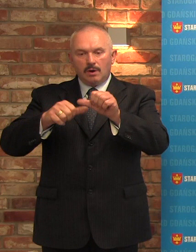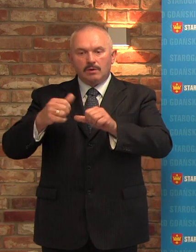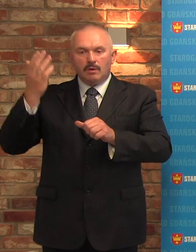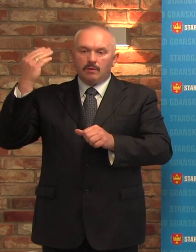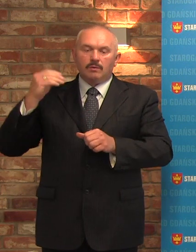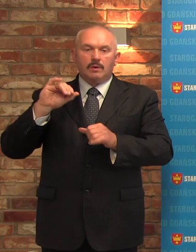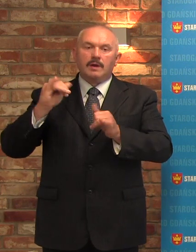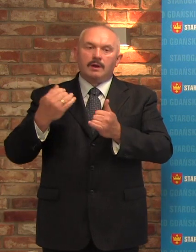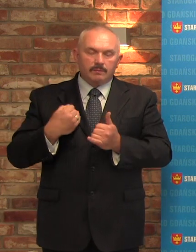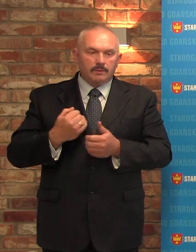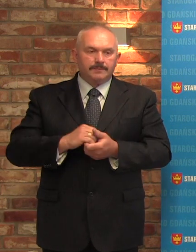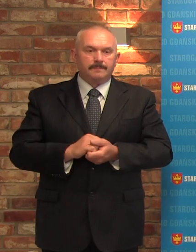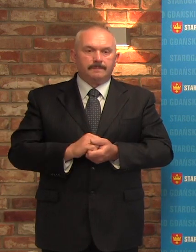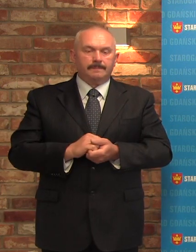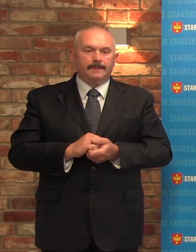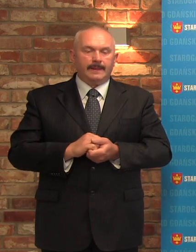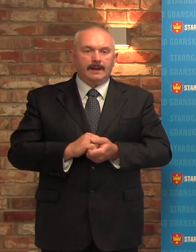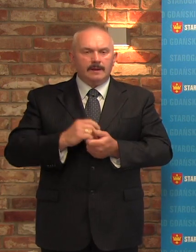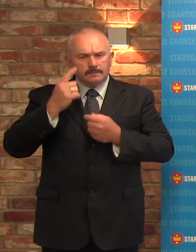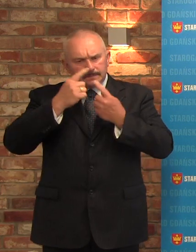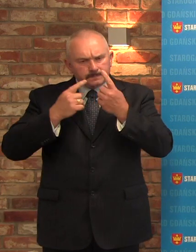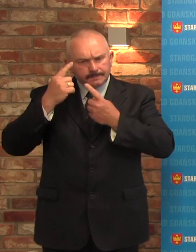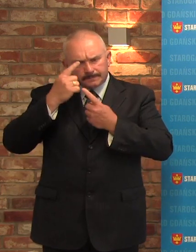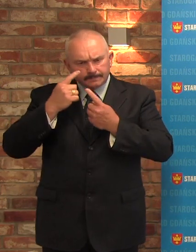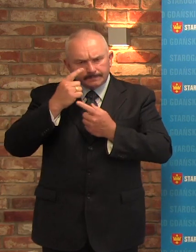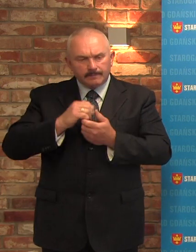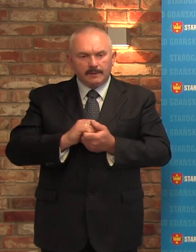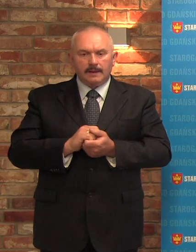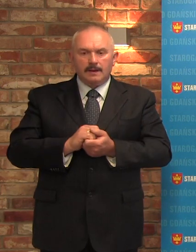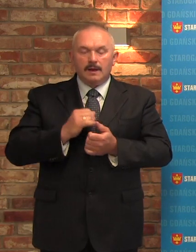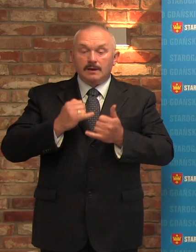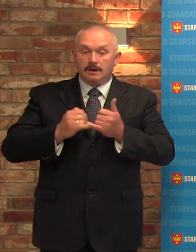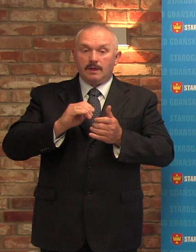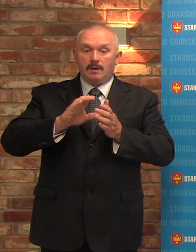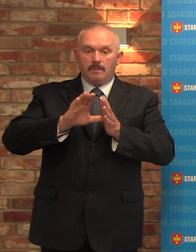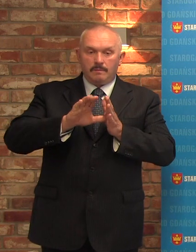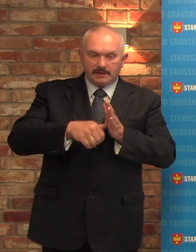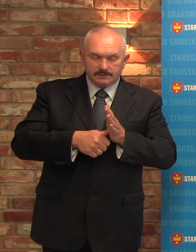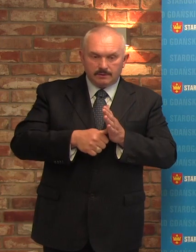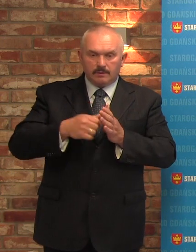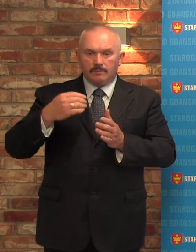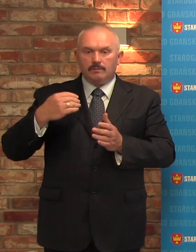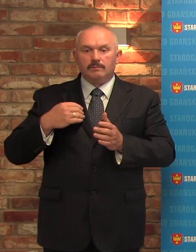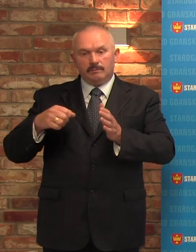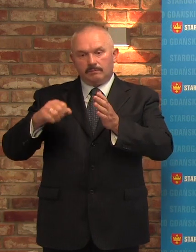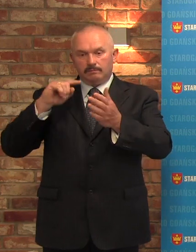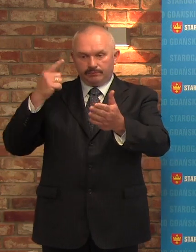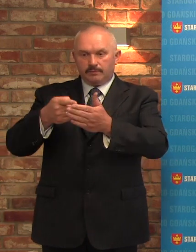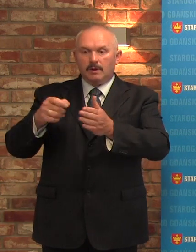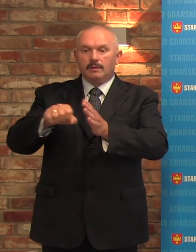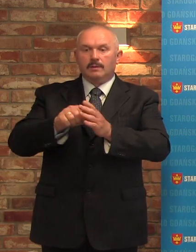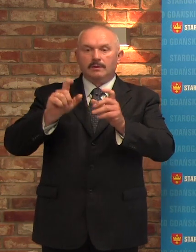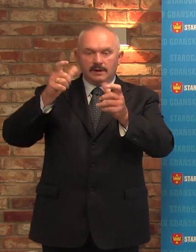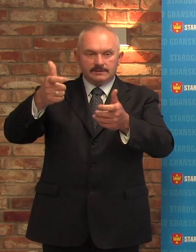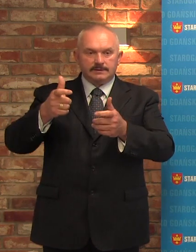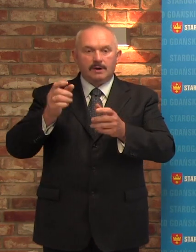Zastanawiamy się, tam była zresztą podpowiedź z jego strony, że skoro miasto, tam odnosiło się do miasta Gdańsk, dzisiaj mówimy o Starogardzie